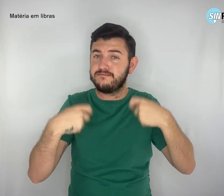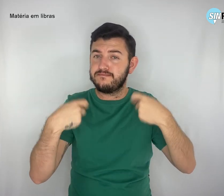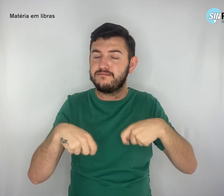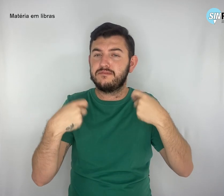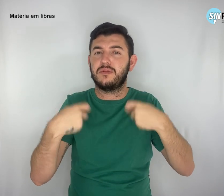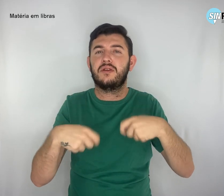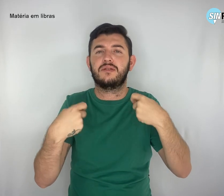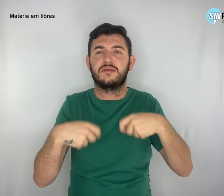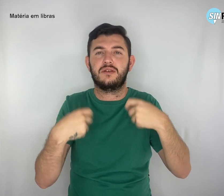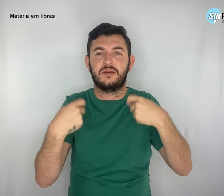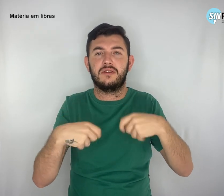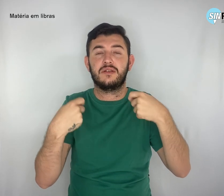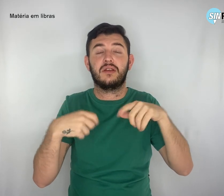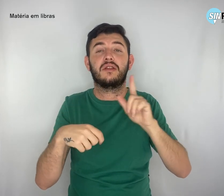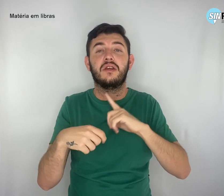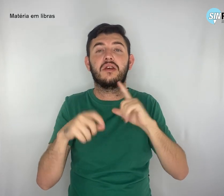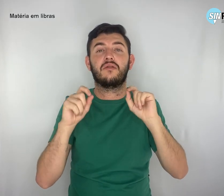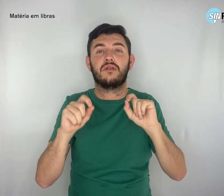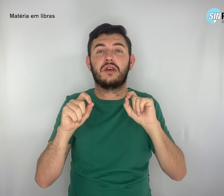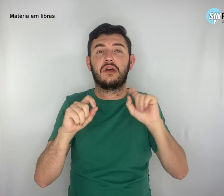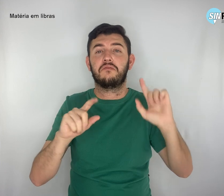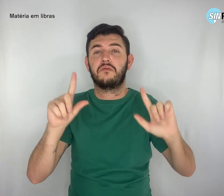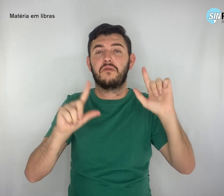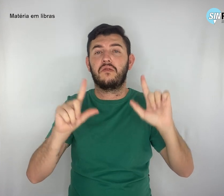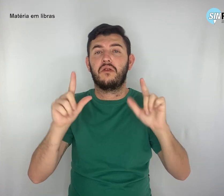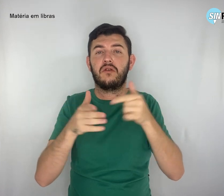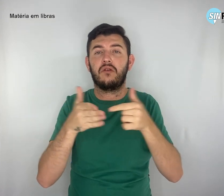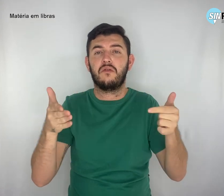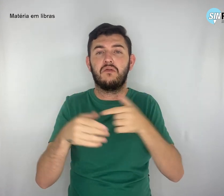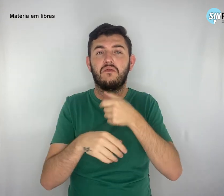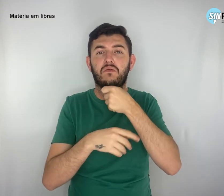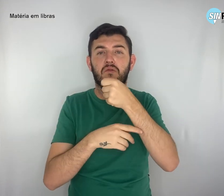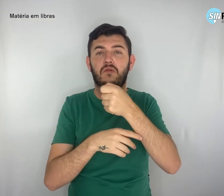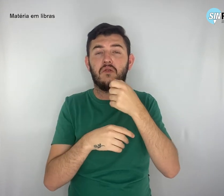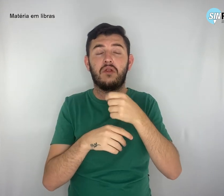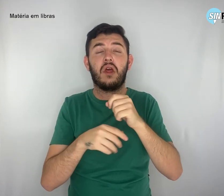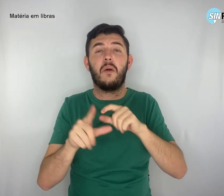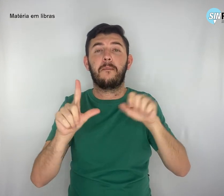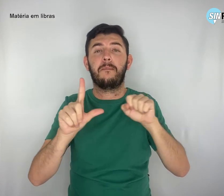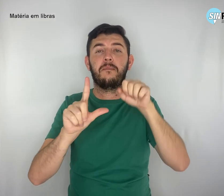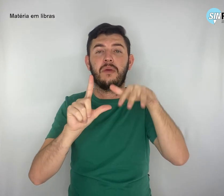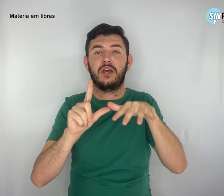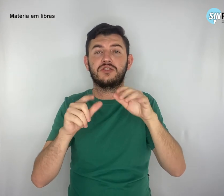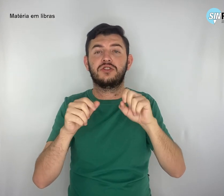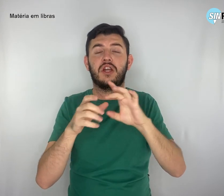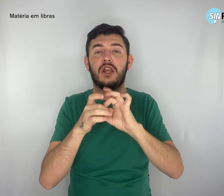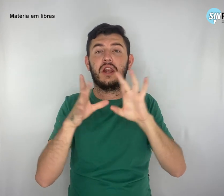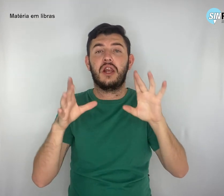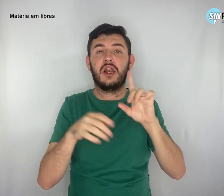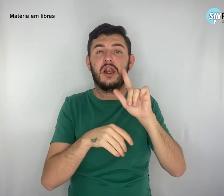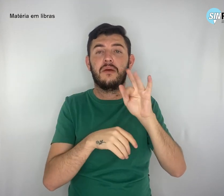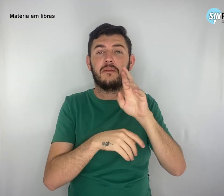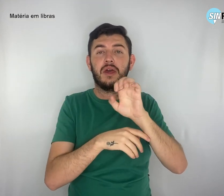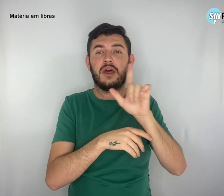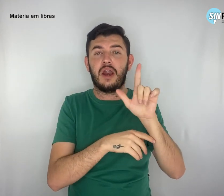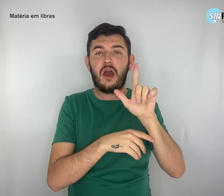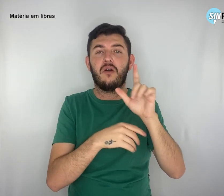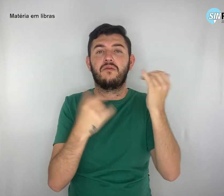noticiário das mídias liberais. Também ressalta a importância do fortalecimento dos